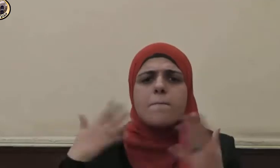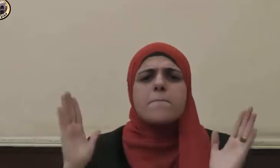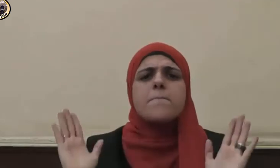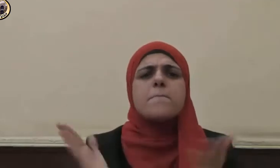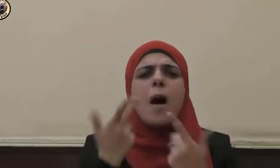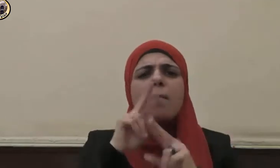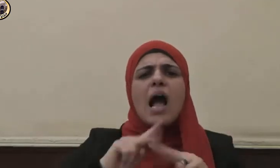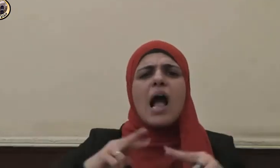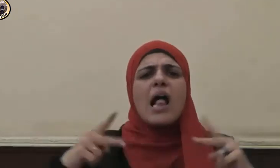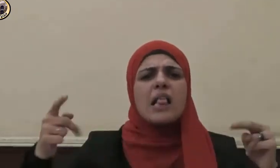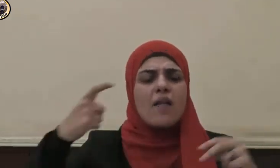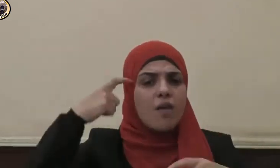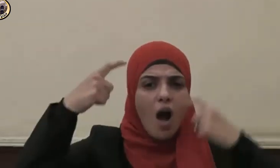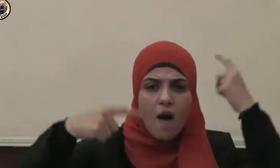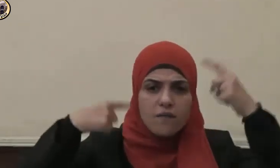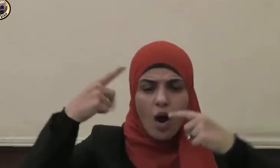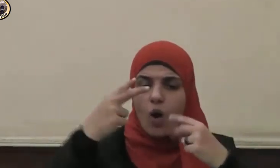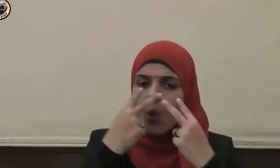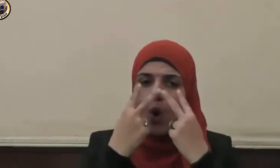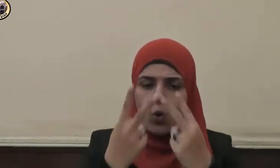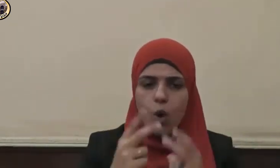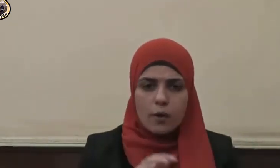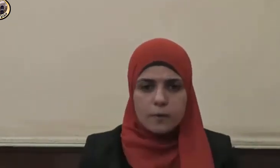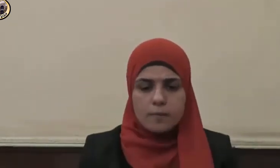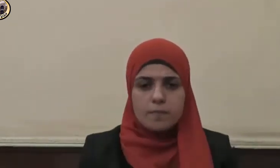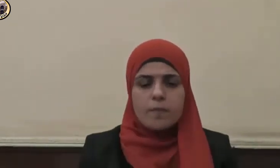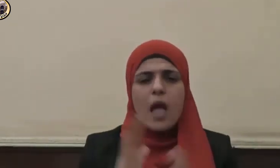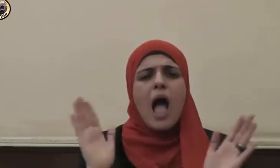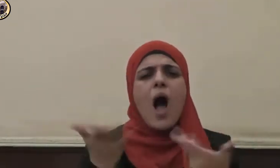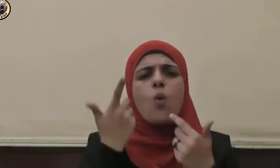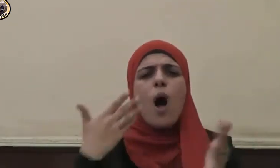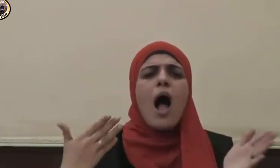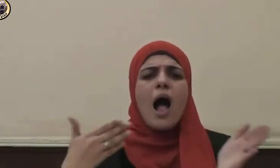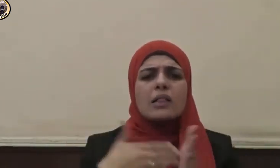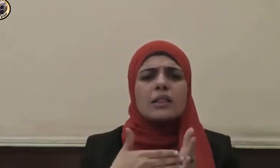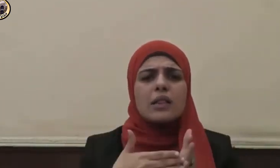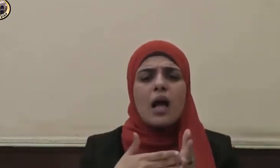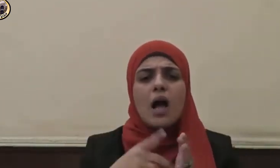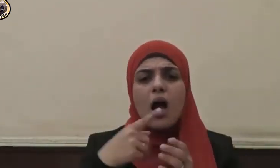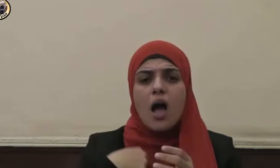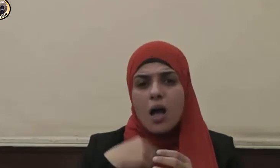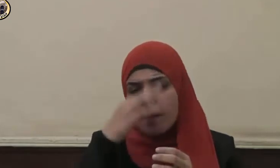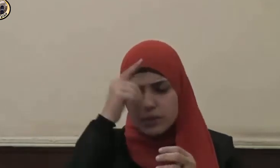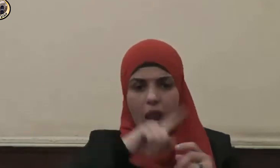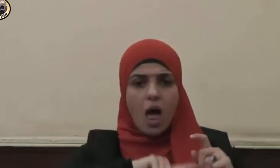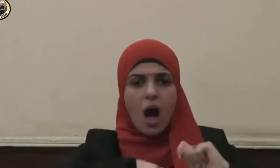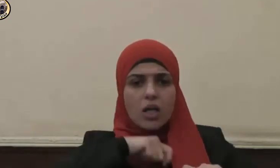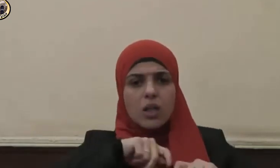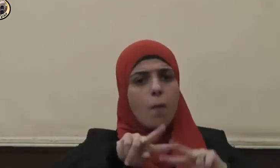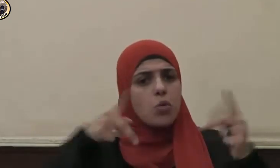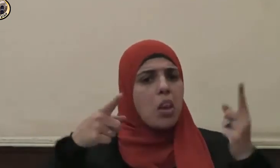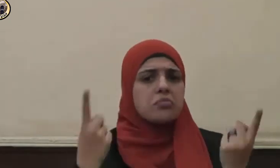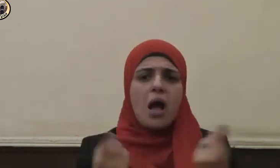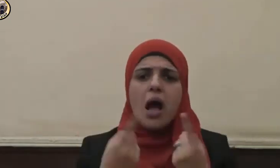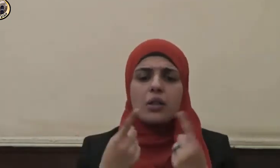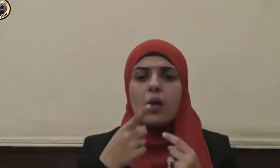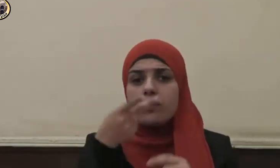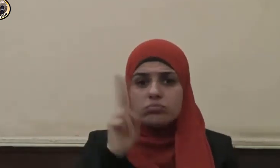الأفقار والرؤى أو حتى العقائد ثم كلف صلى الله